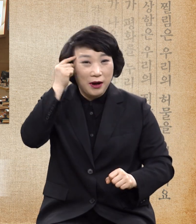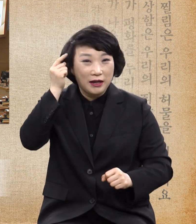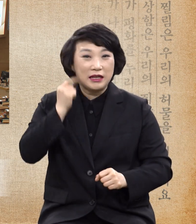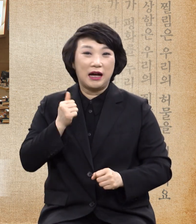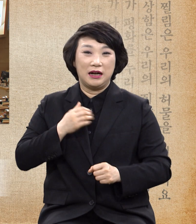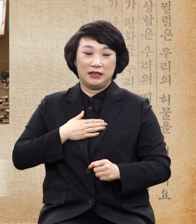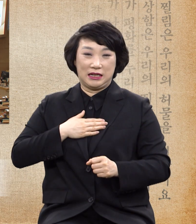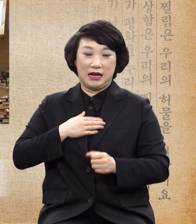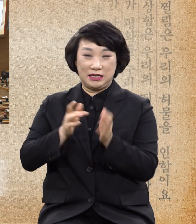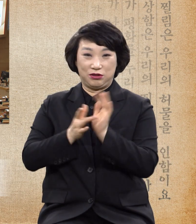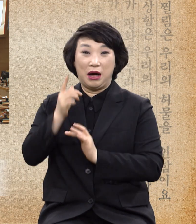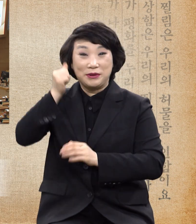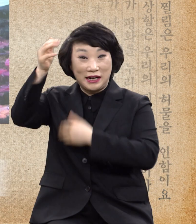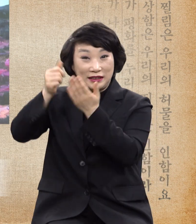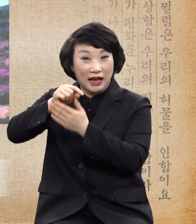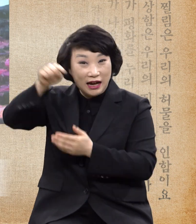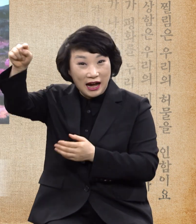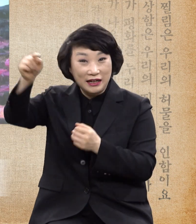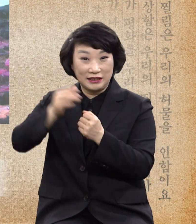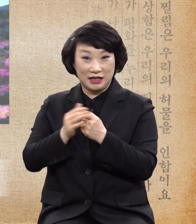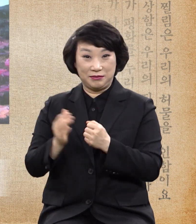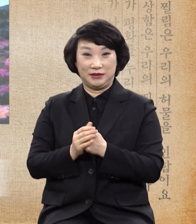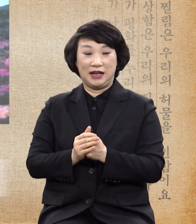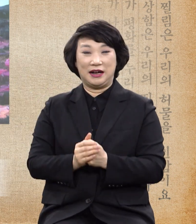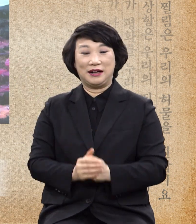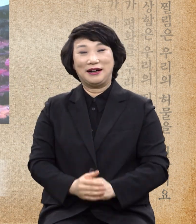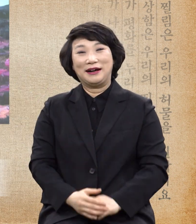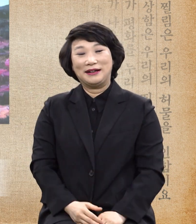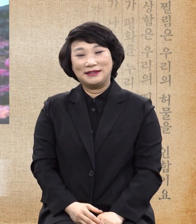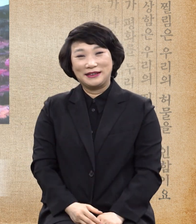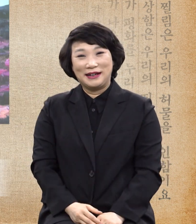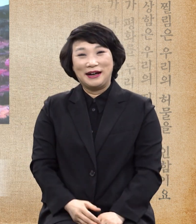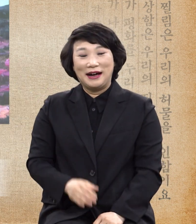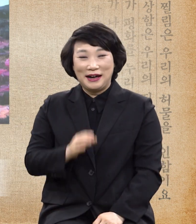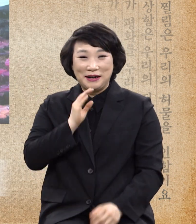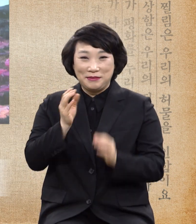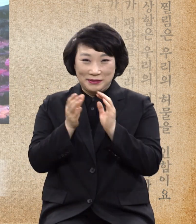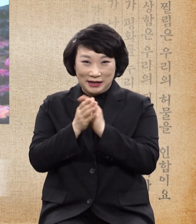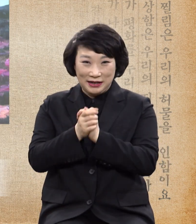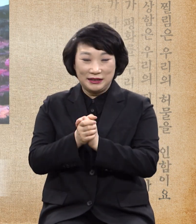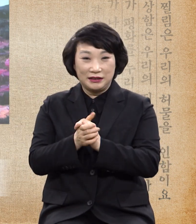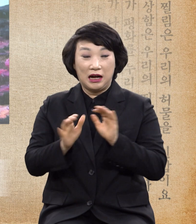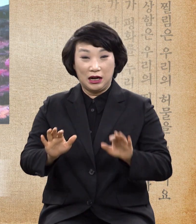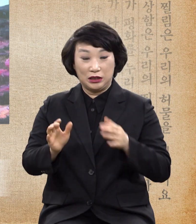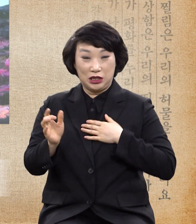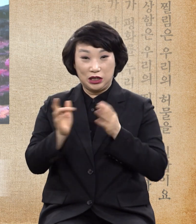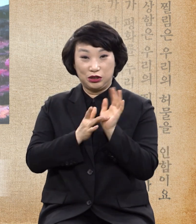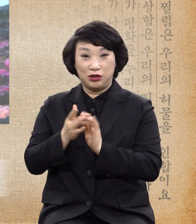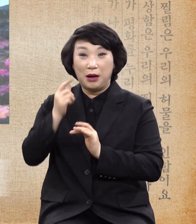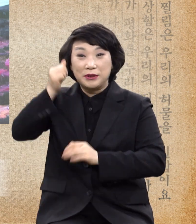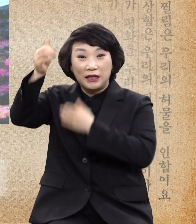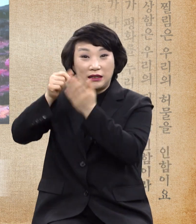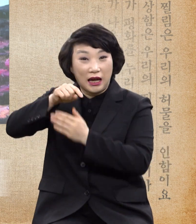가미니라 내가 아버지께로 가미니라 가미니라 누가 이 땅에서 병 고치나